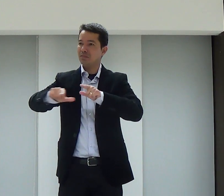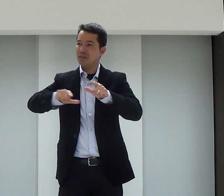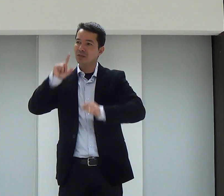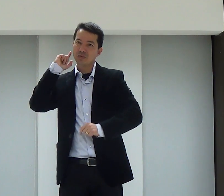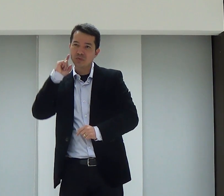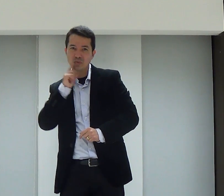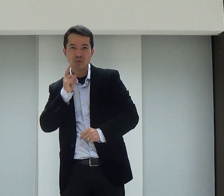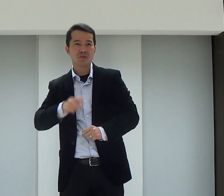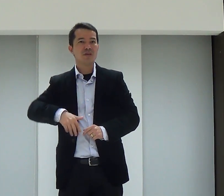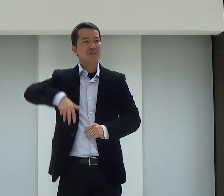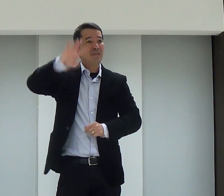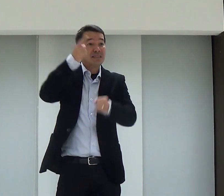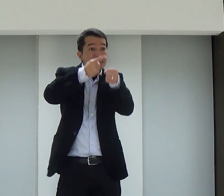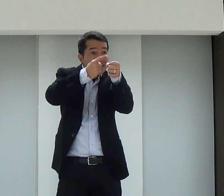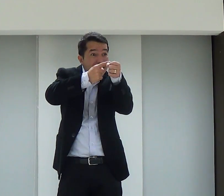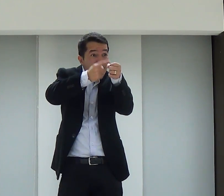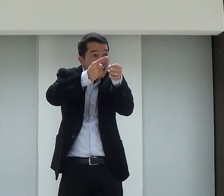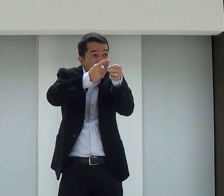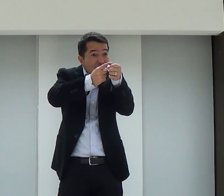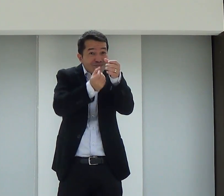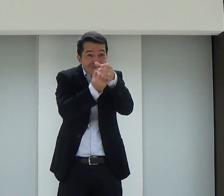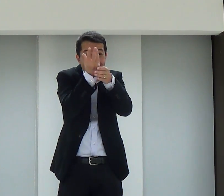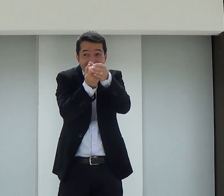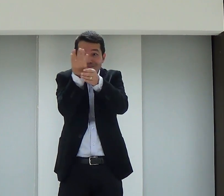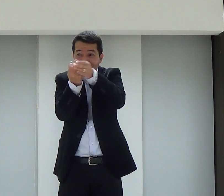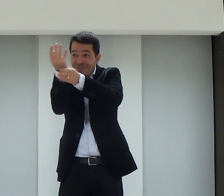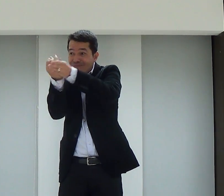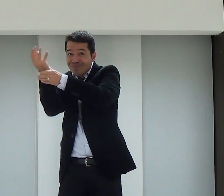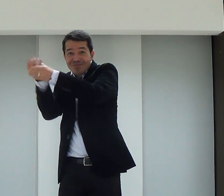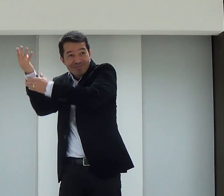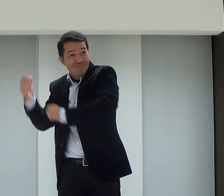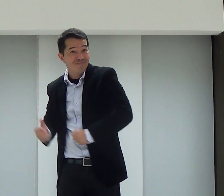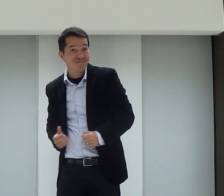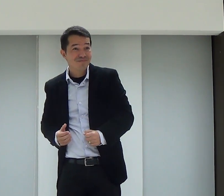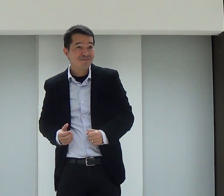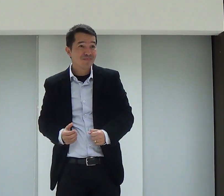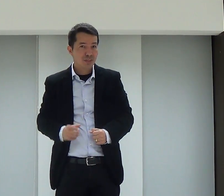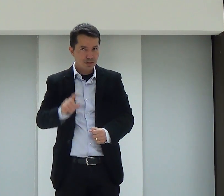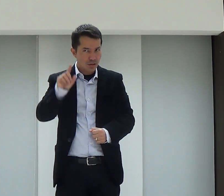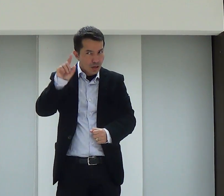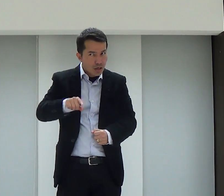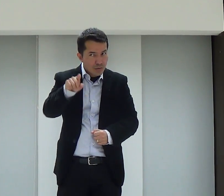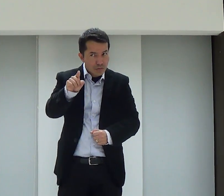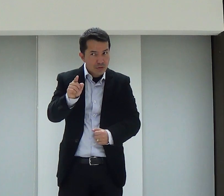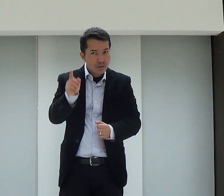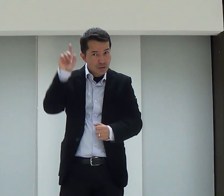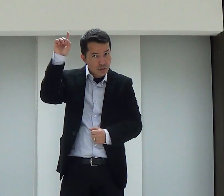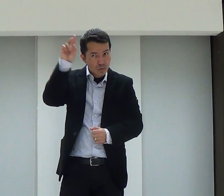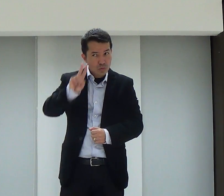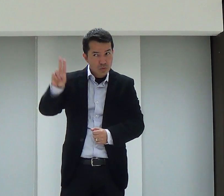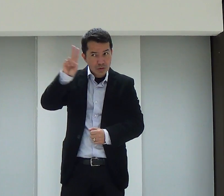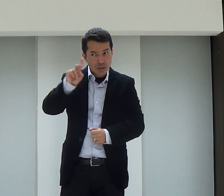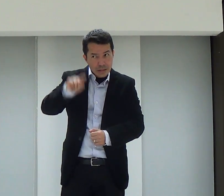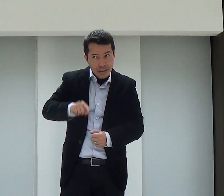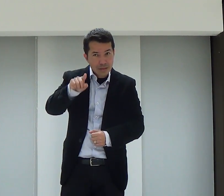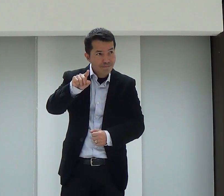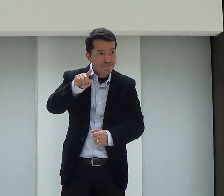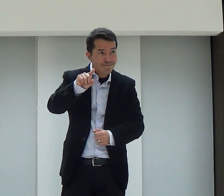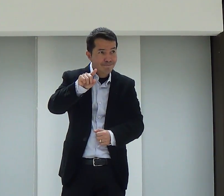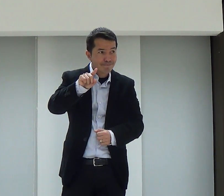surgir, para que mais trabalho construa, para que mais cidades possam estar abrindo seus ministérios. Você realmente quer